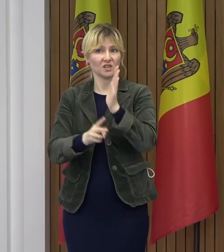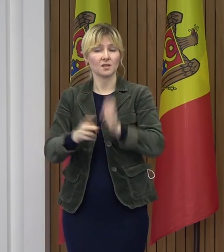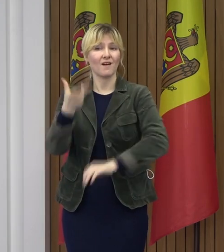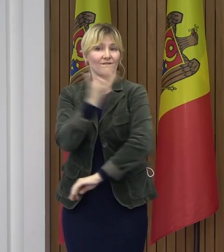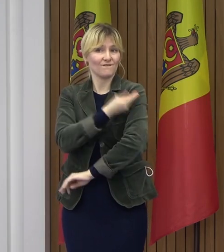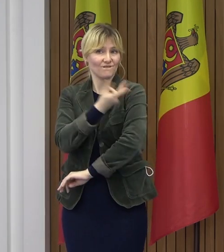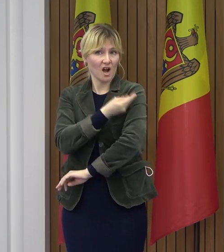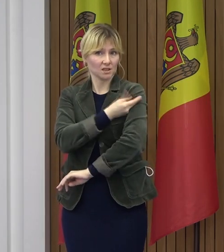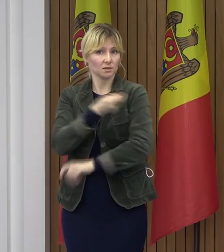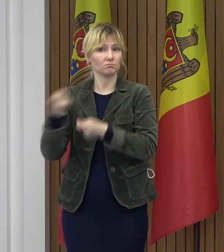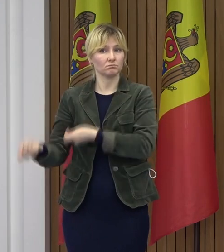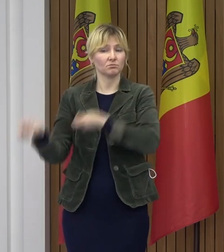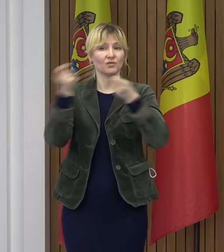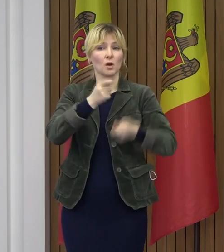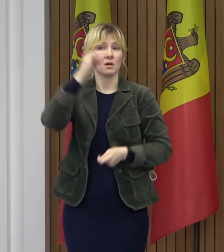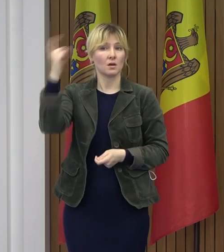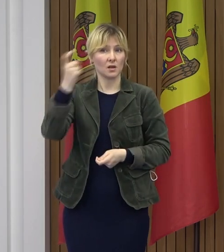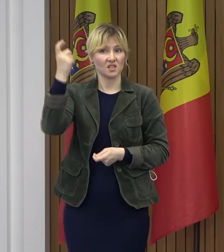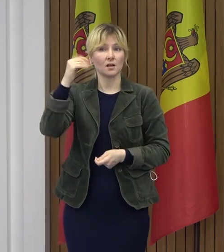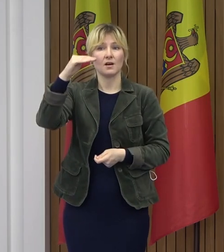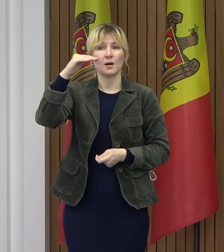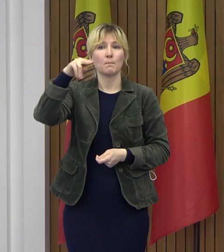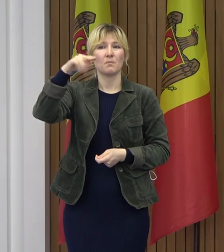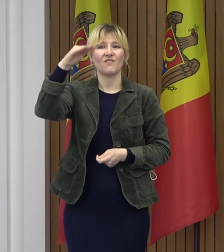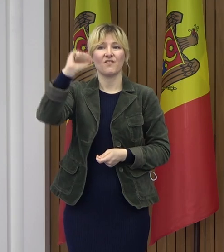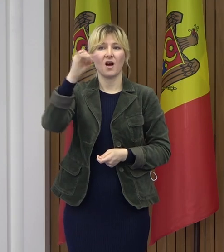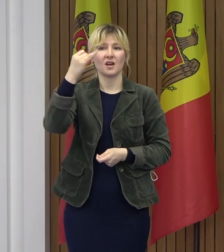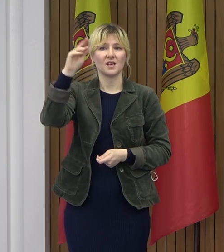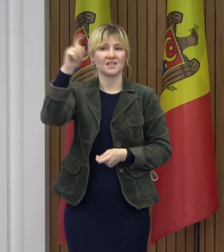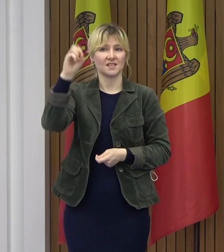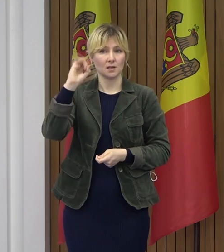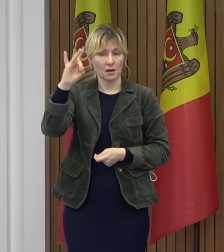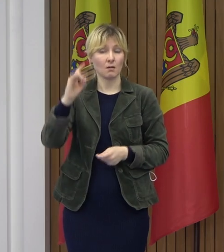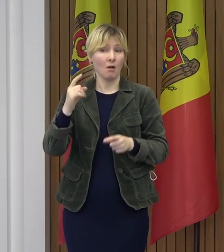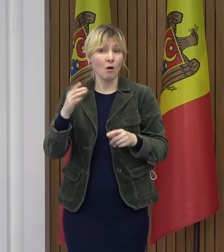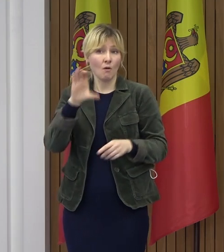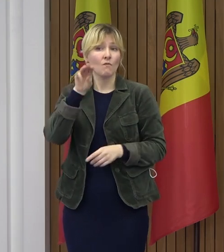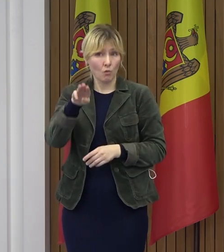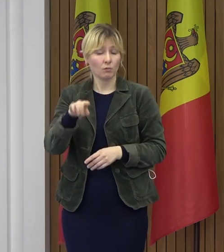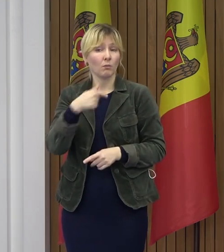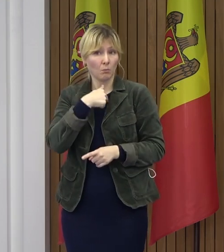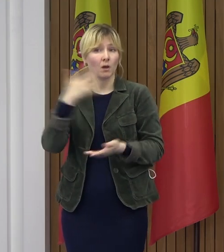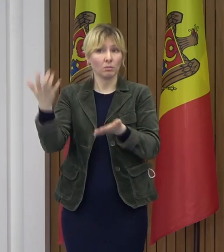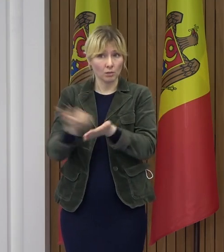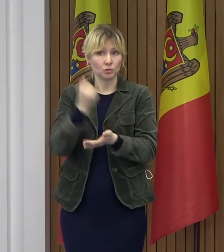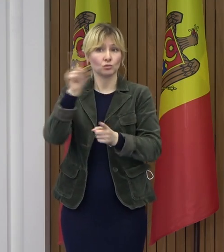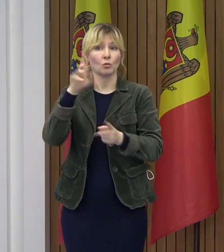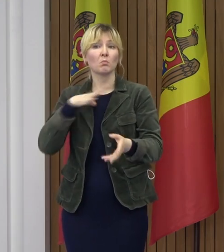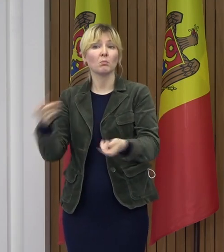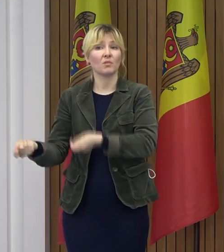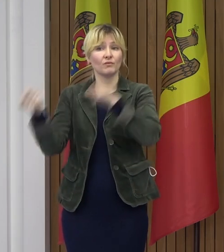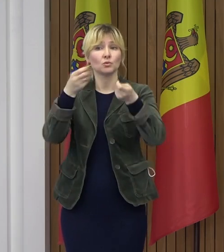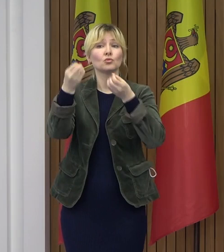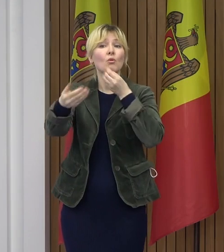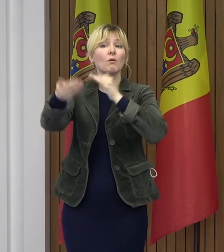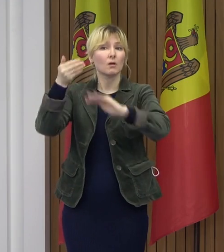de doze de vaccin de la Pfizer. Iată că s-a găsit posibilitatea să fie livrate mai devreme în Republica